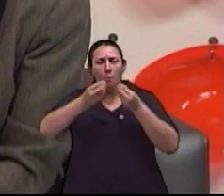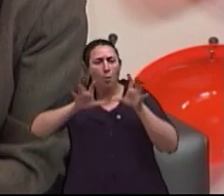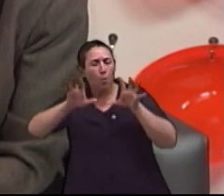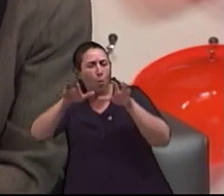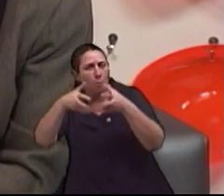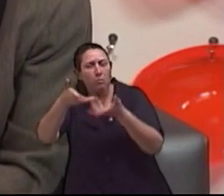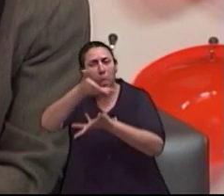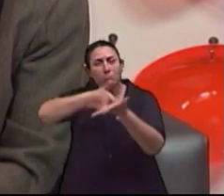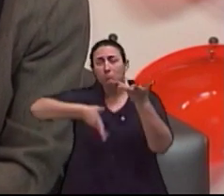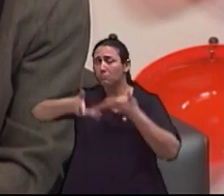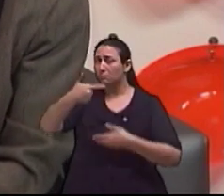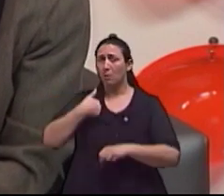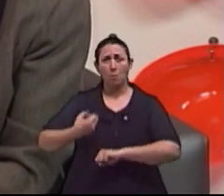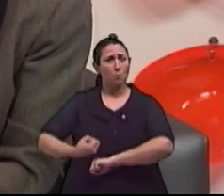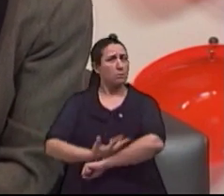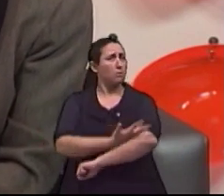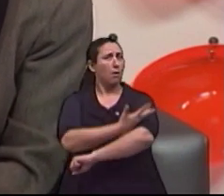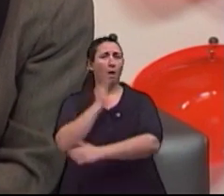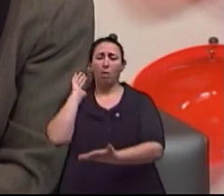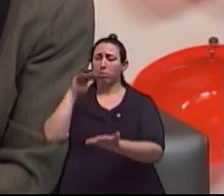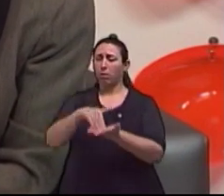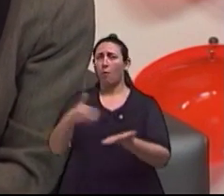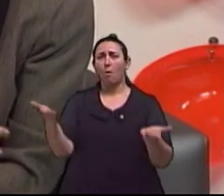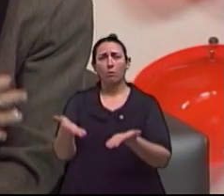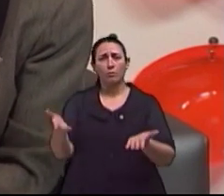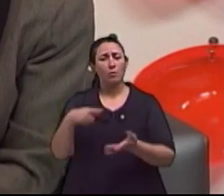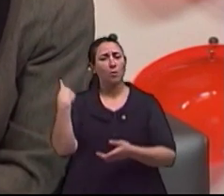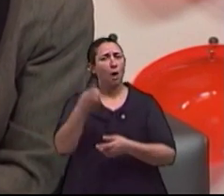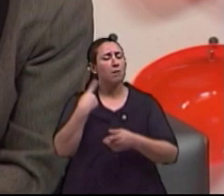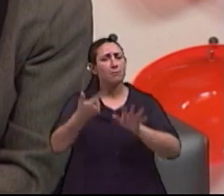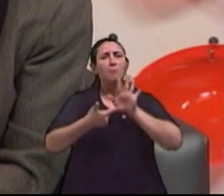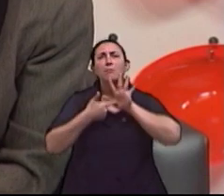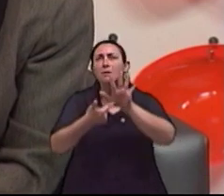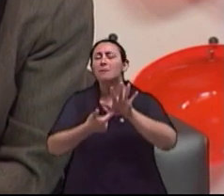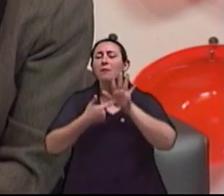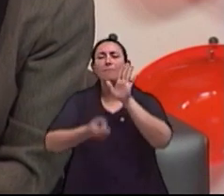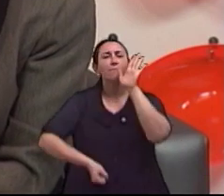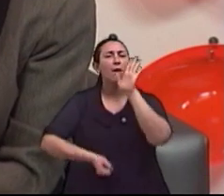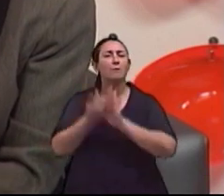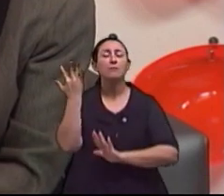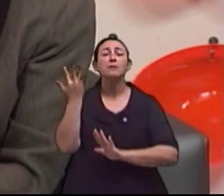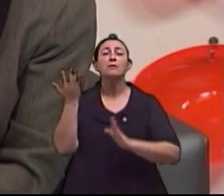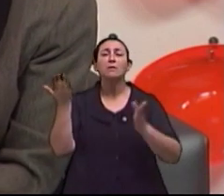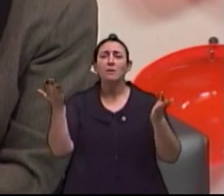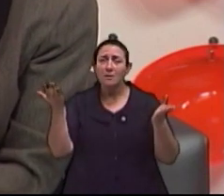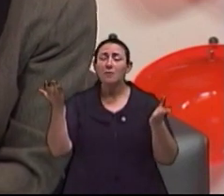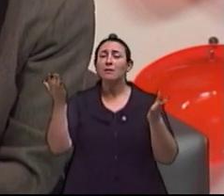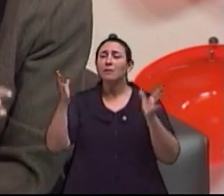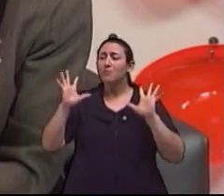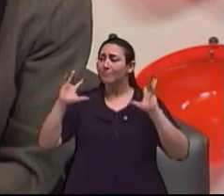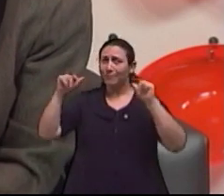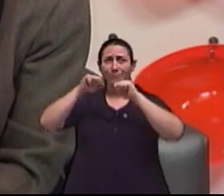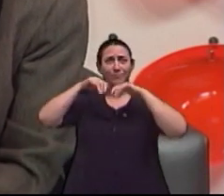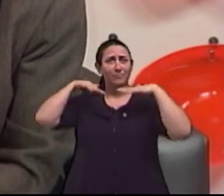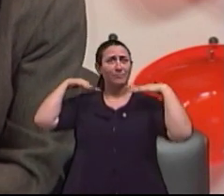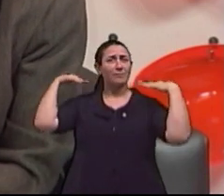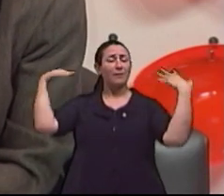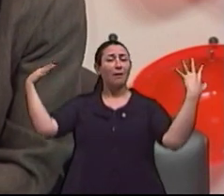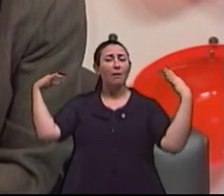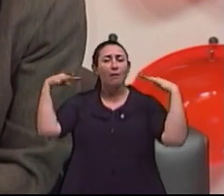eu me emociono até hoje, só de pensar naquela montagem que nós apresentamos várias vezes, e que a plateia ficava encantada